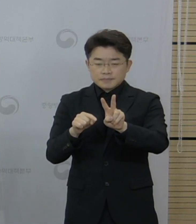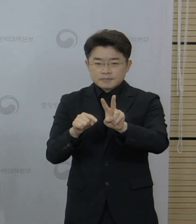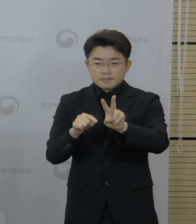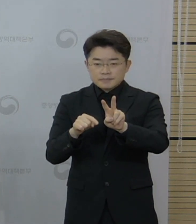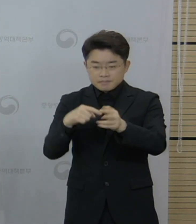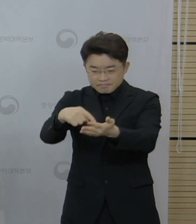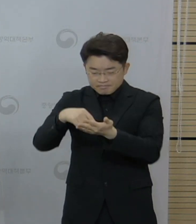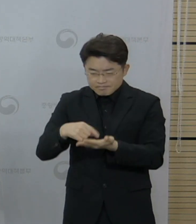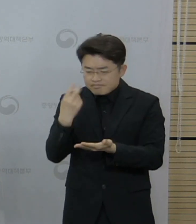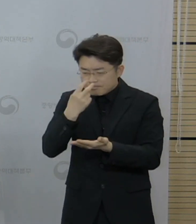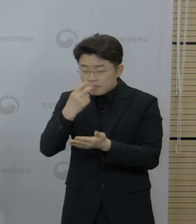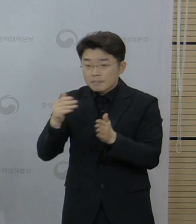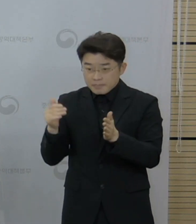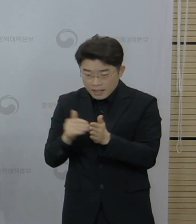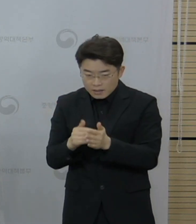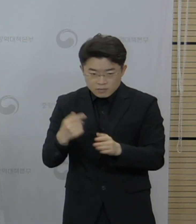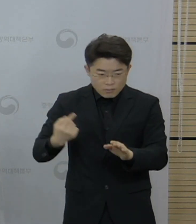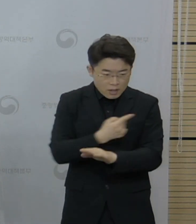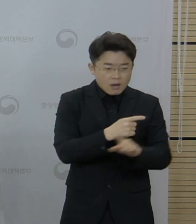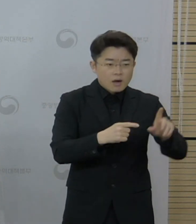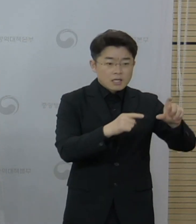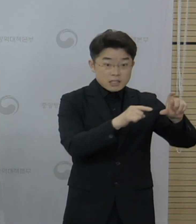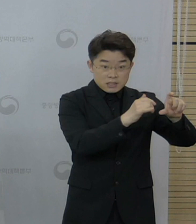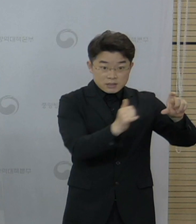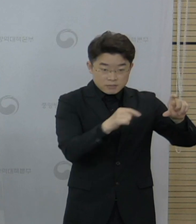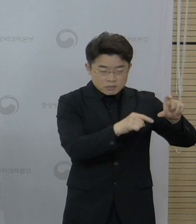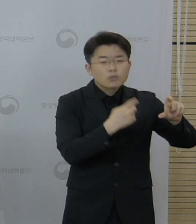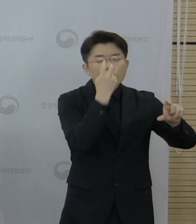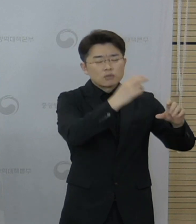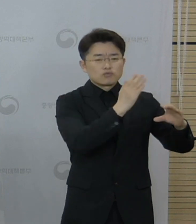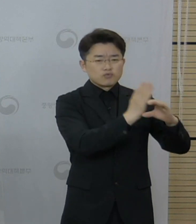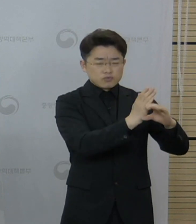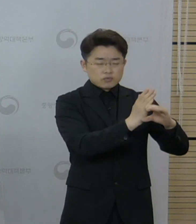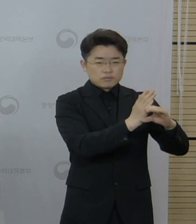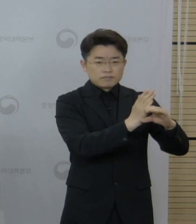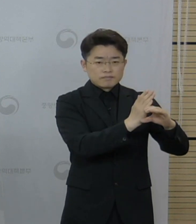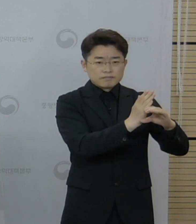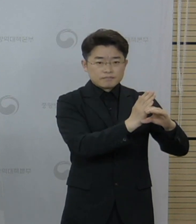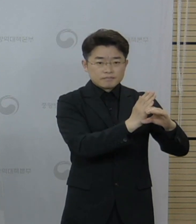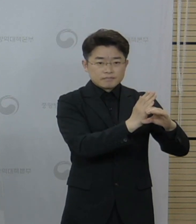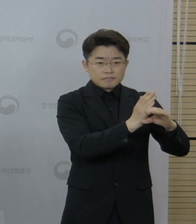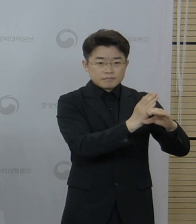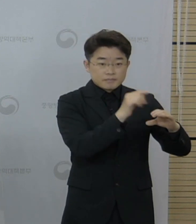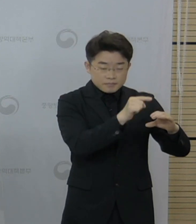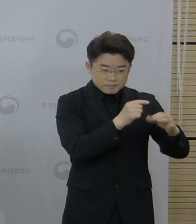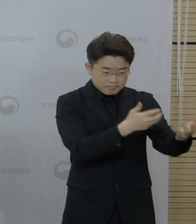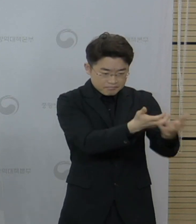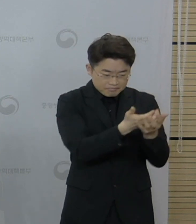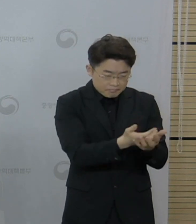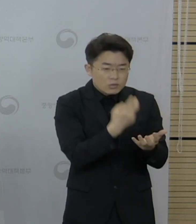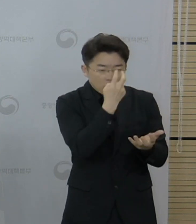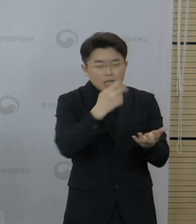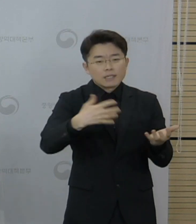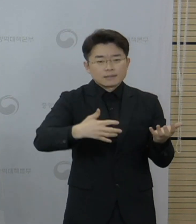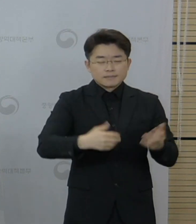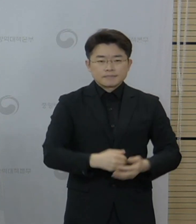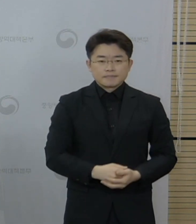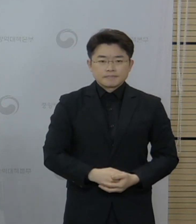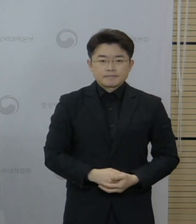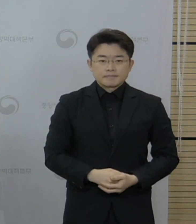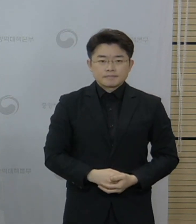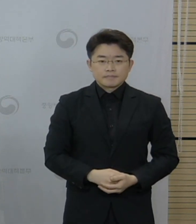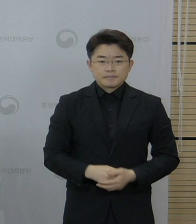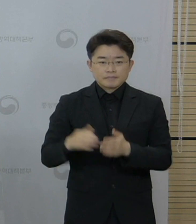이루어졌습니다. 나머지 15건은 조사 중에 있고 아직까지 심의는 안 된 상황입니다. 사망